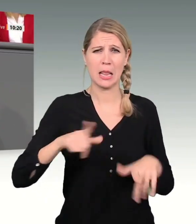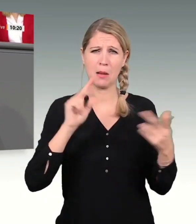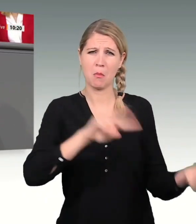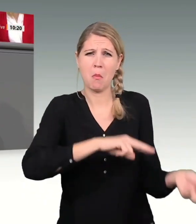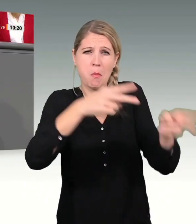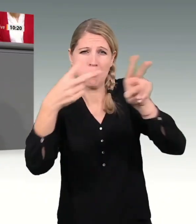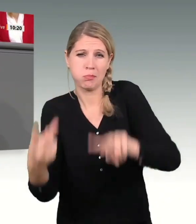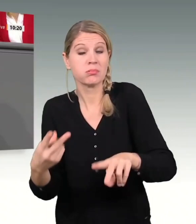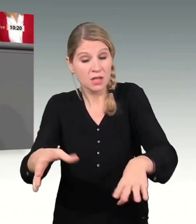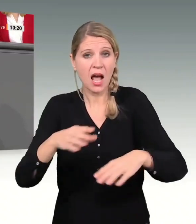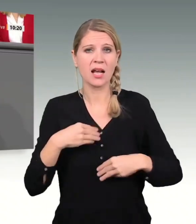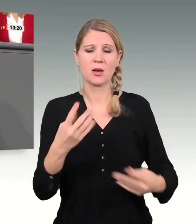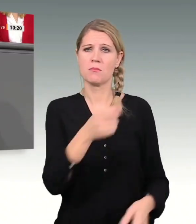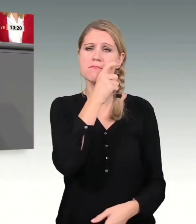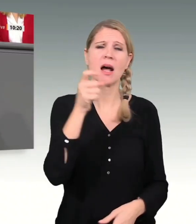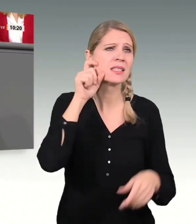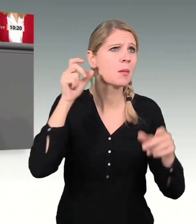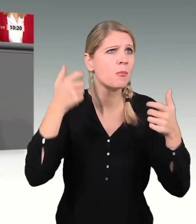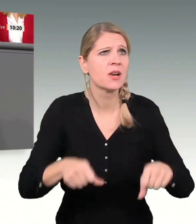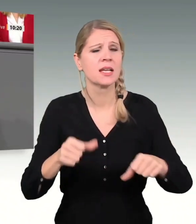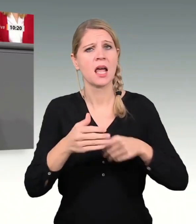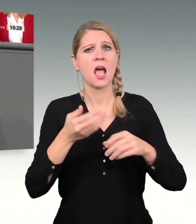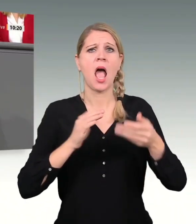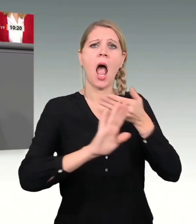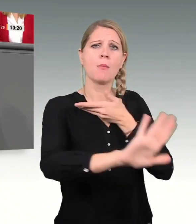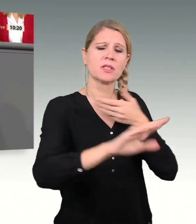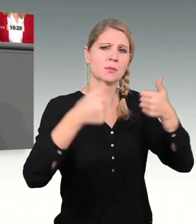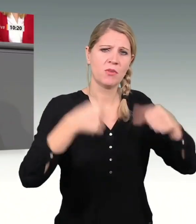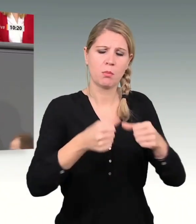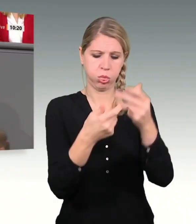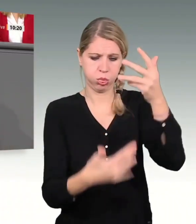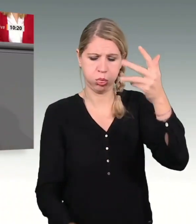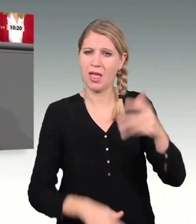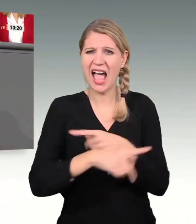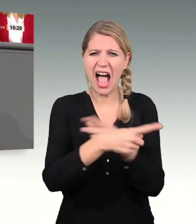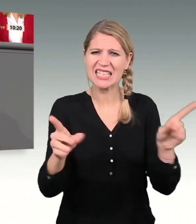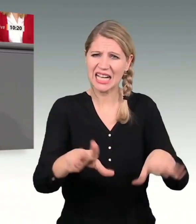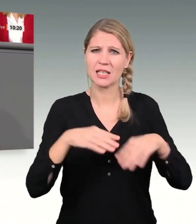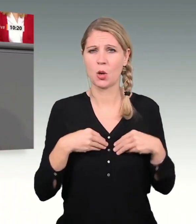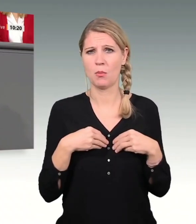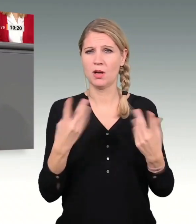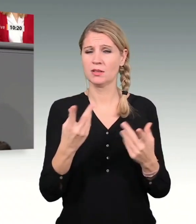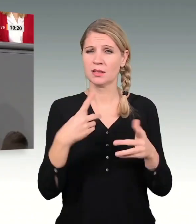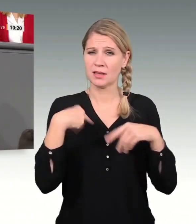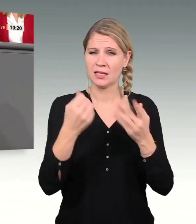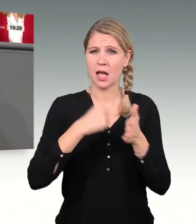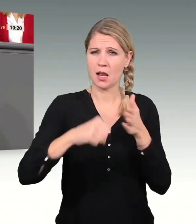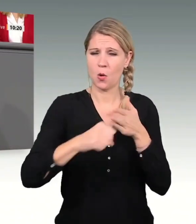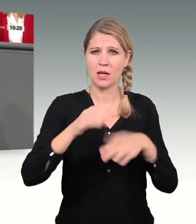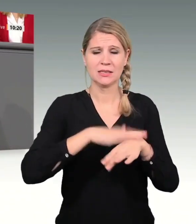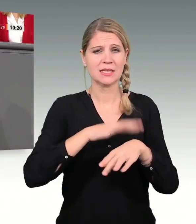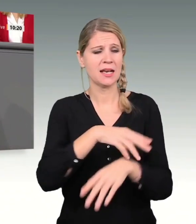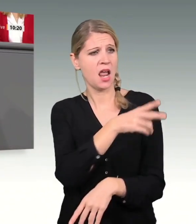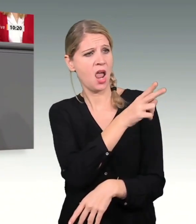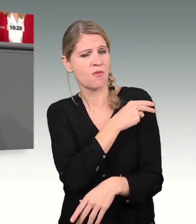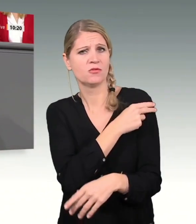haben das angenommen. Von Maskenpflicht, Abstandspflichten und, und, und. Wir haben in einer Rekordzeit einen Impfstoff entwickelt. Das zeigt die klugen